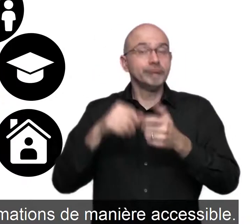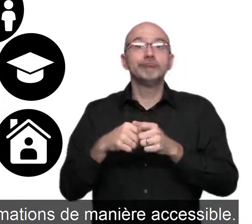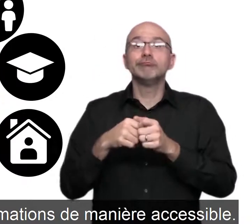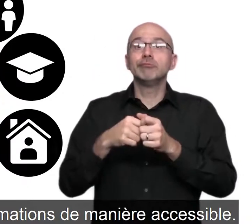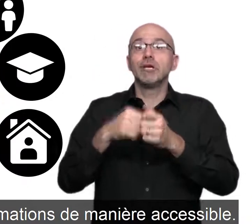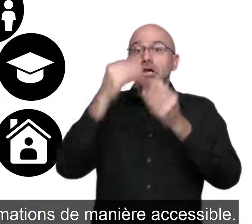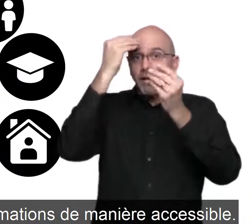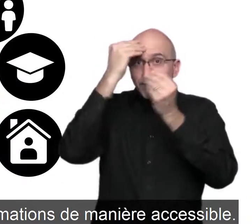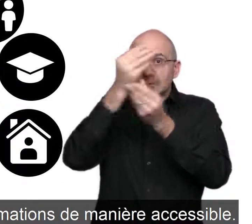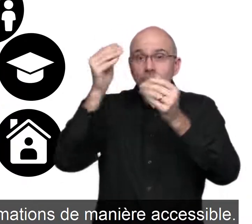accessible.